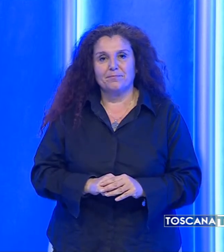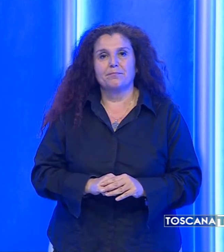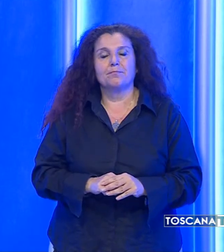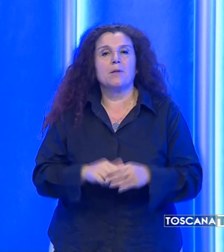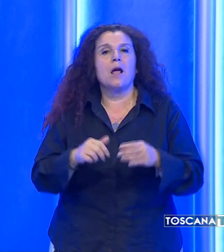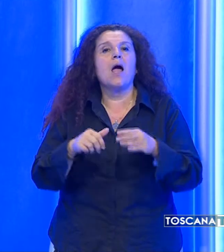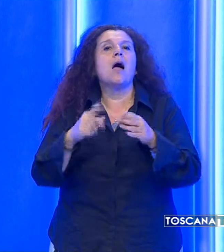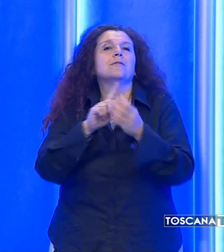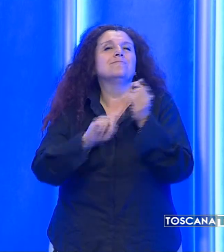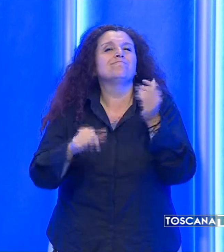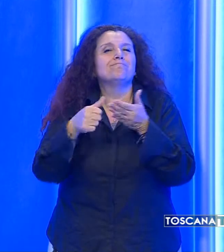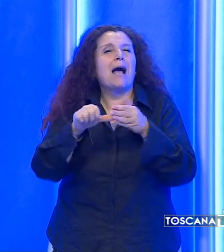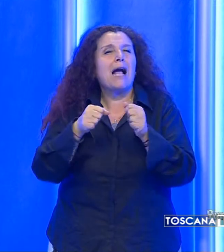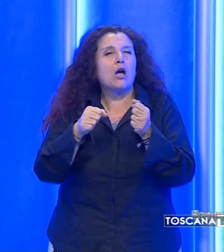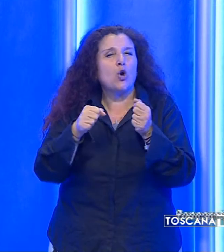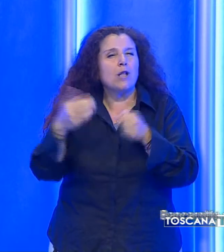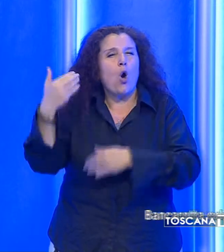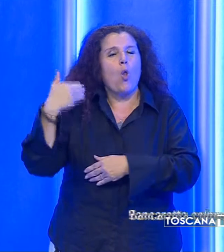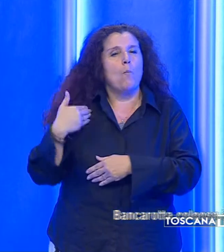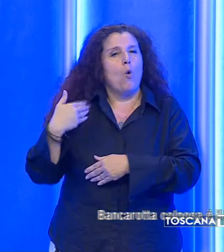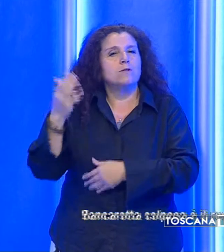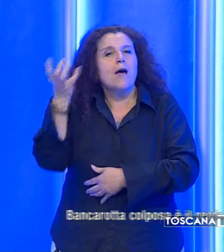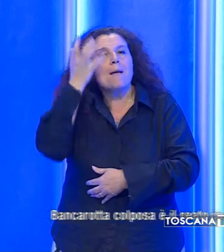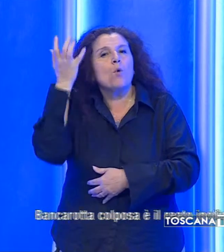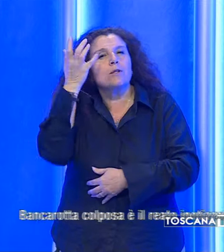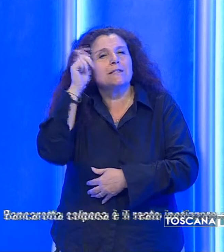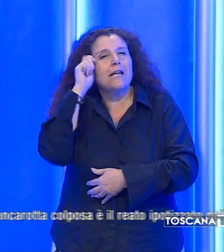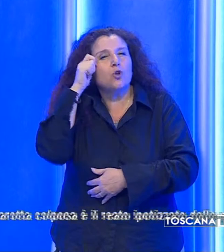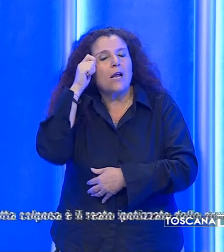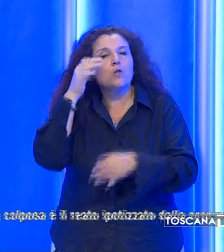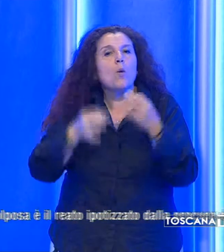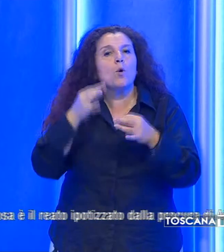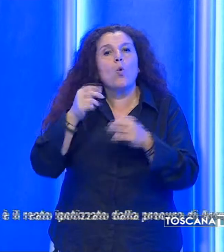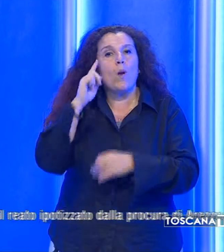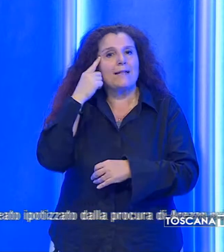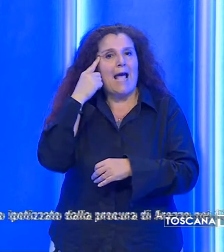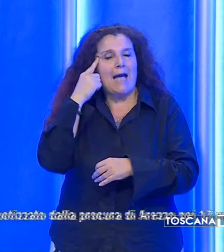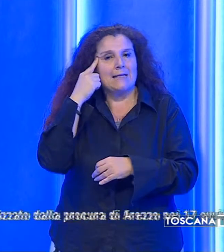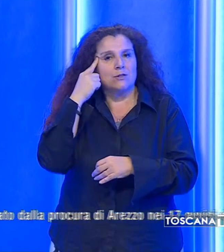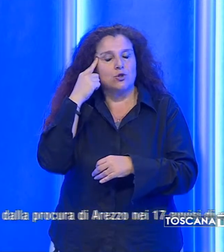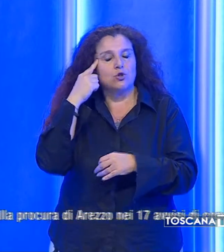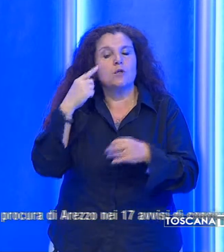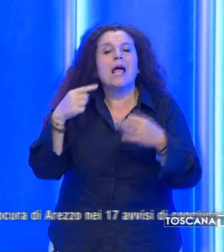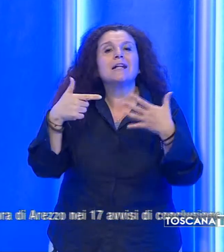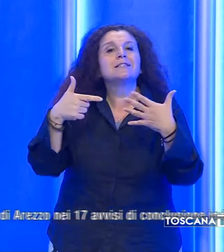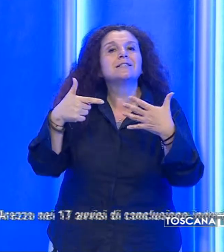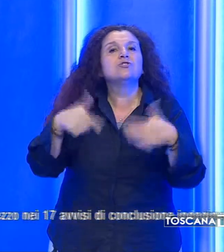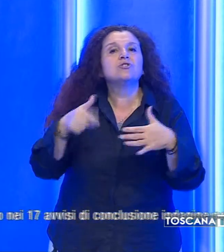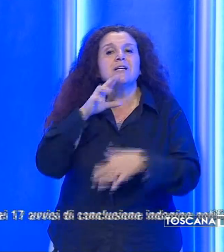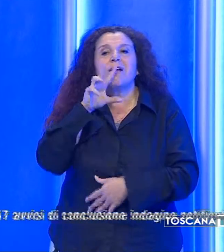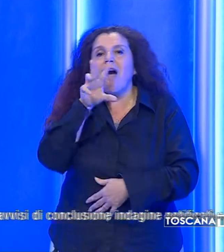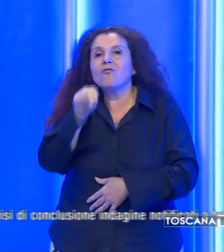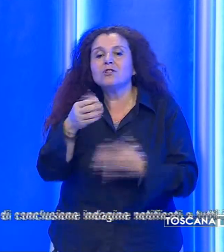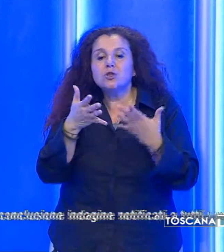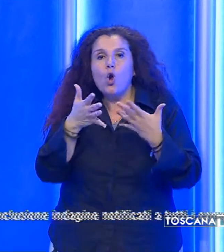Bancarotta colposa è il reato ipotizzato dalla Procura di Arezzo nei 17 avvisi di